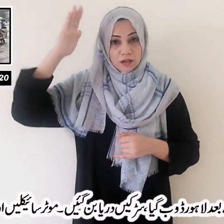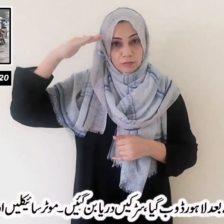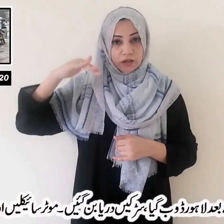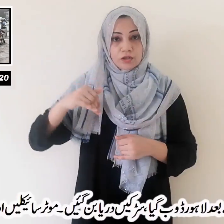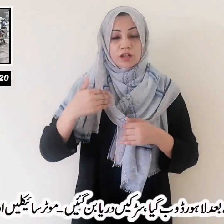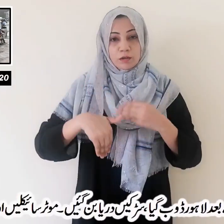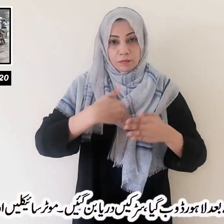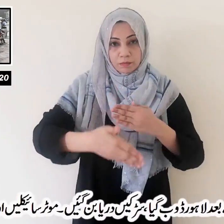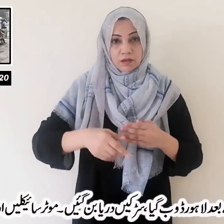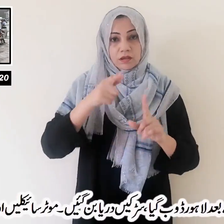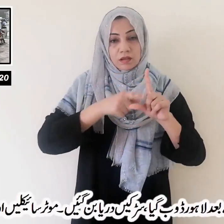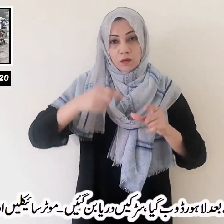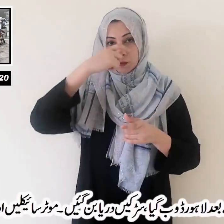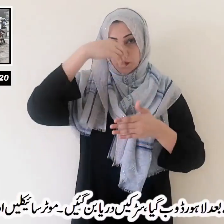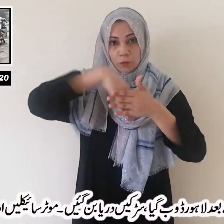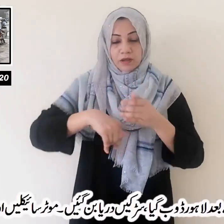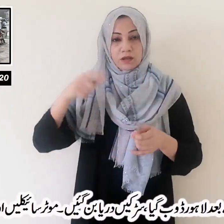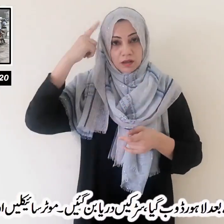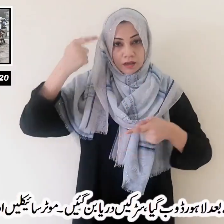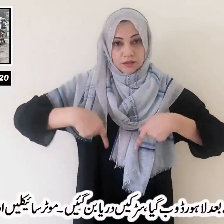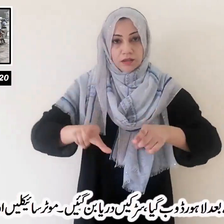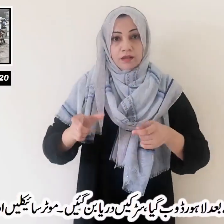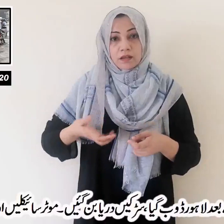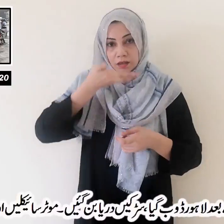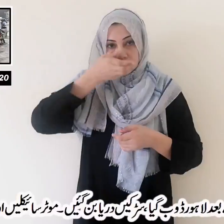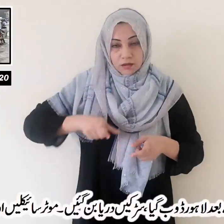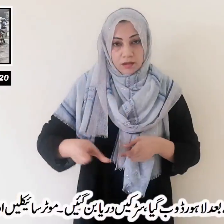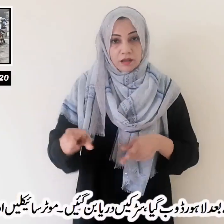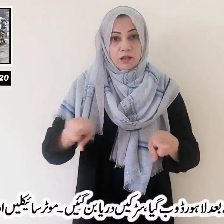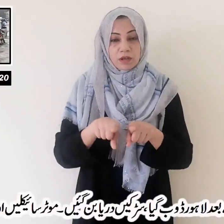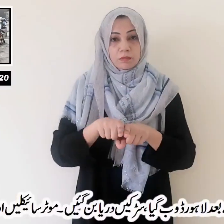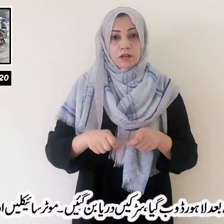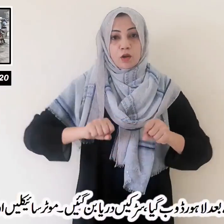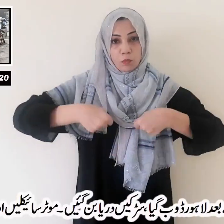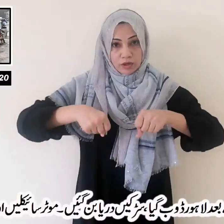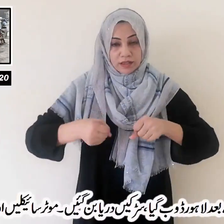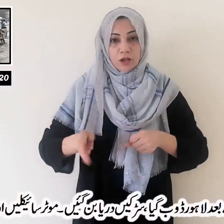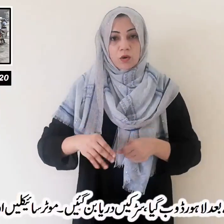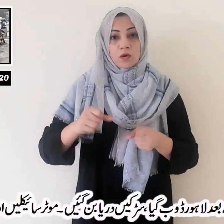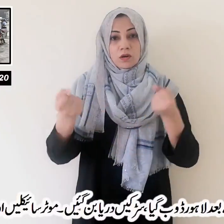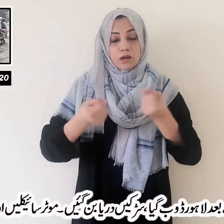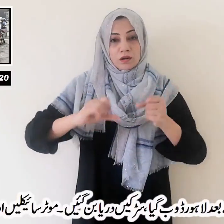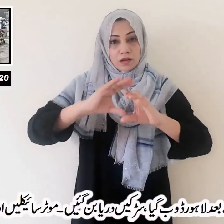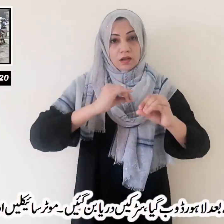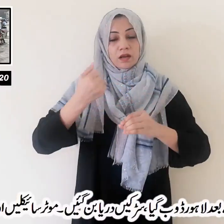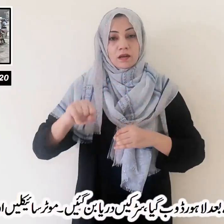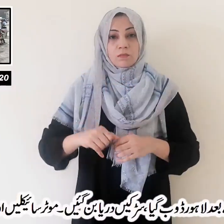بارش کے بعد لاہور ڈوب گیا سڑکیں دریا بن گئیں موٹر سائیکلیں اور گاڑیاں خراب ہو گئیں